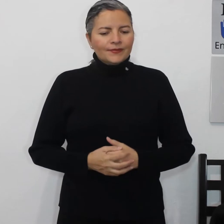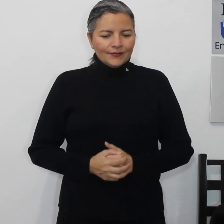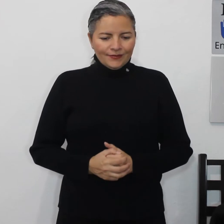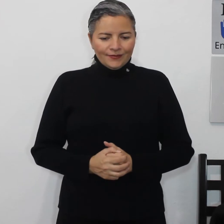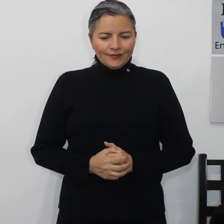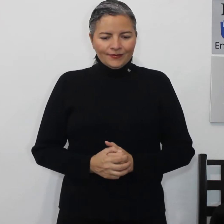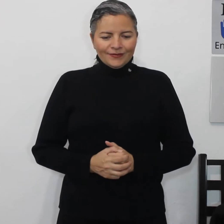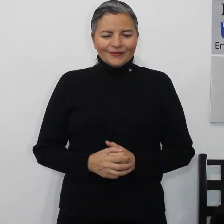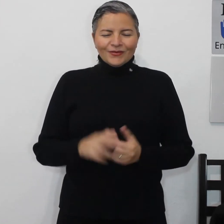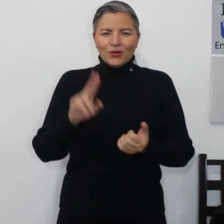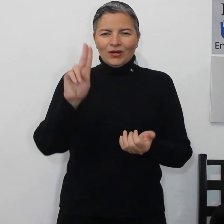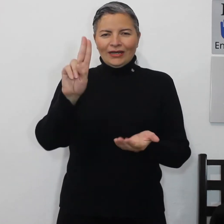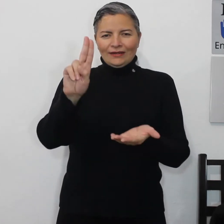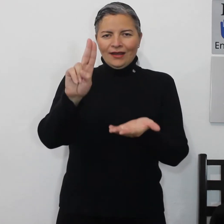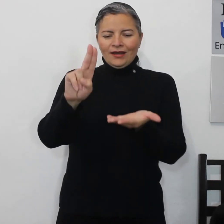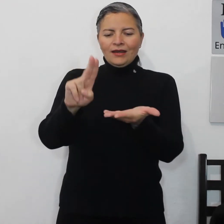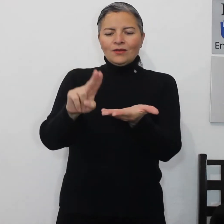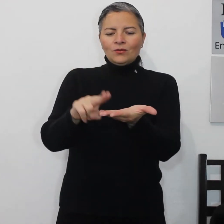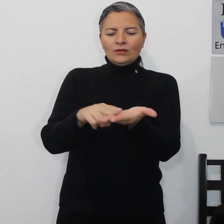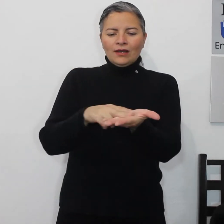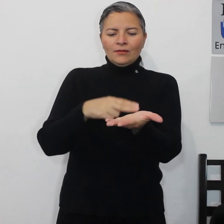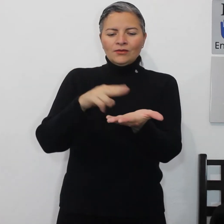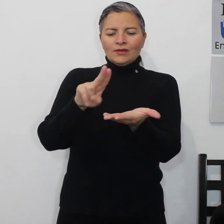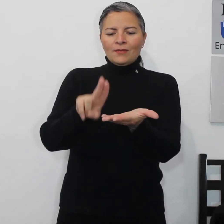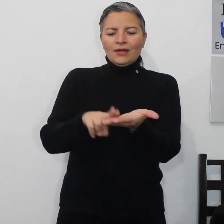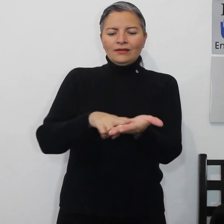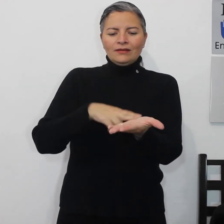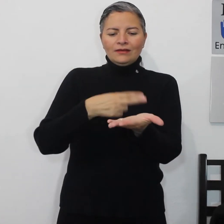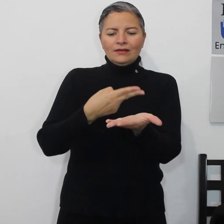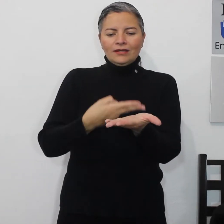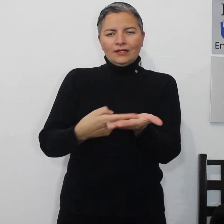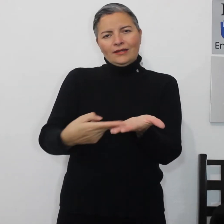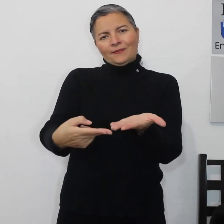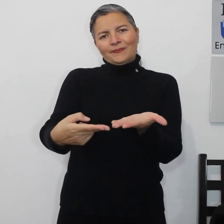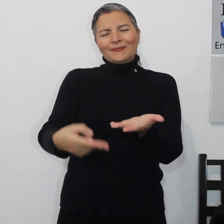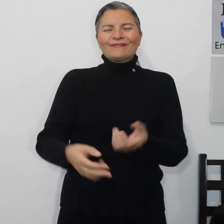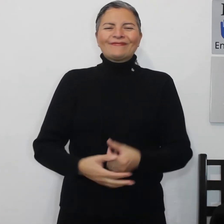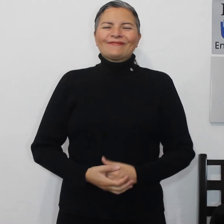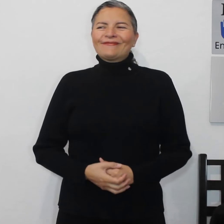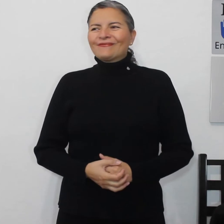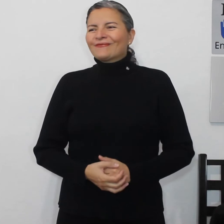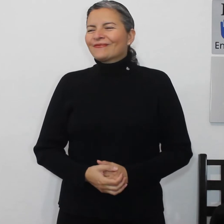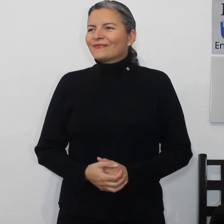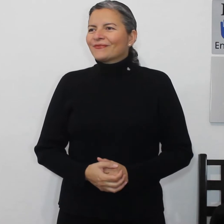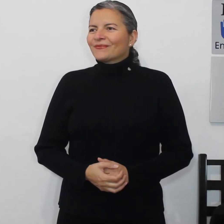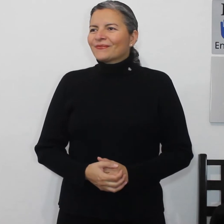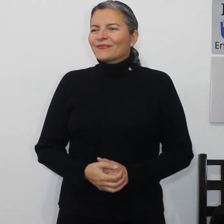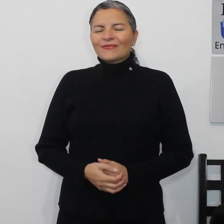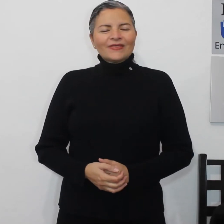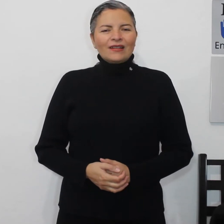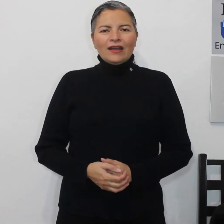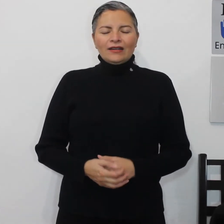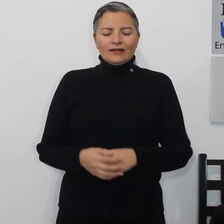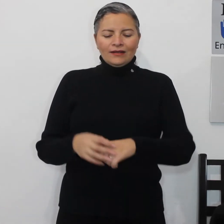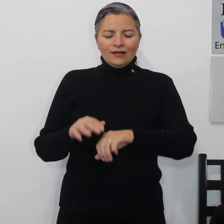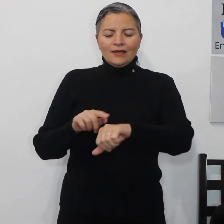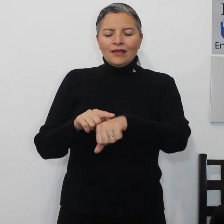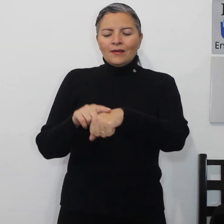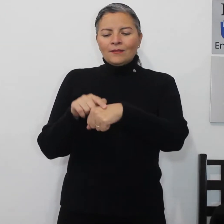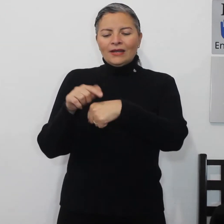mantequilla mantequilla la letra N juntamos la mantequilla carne carne va